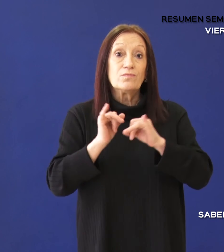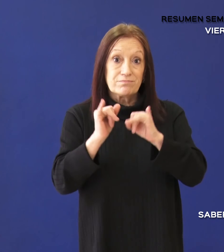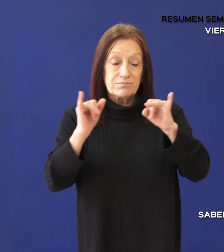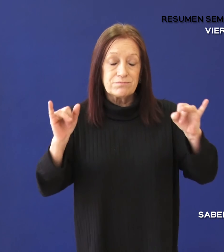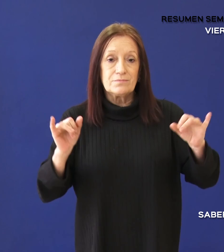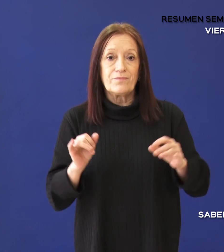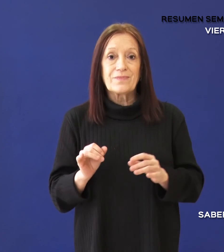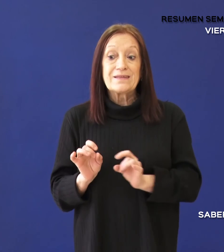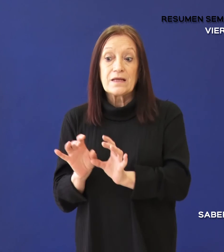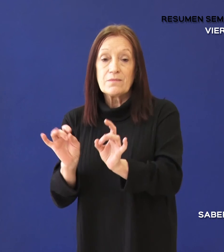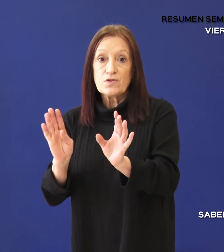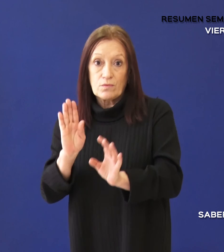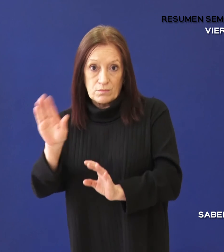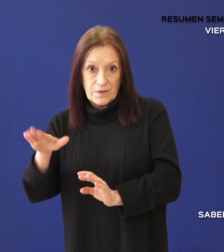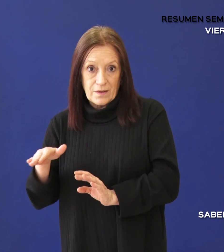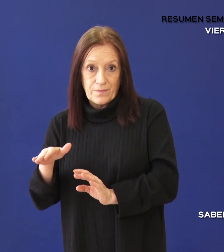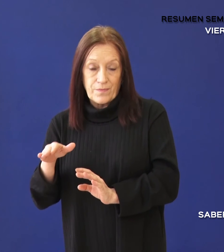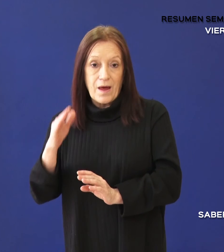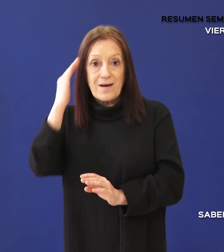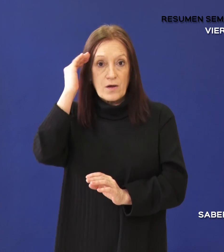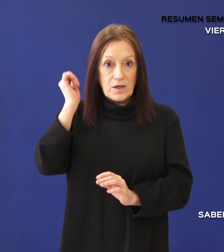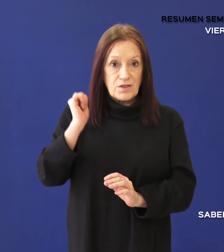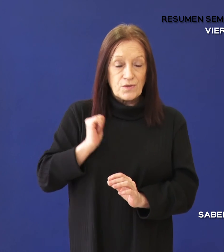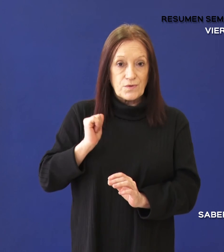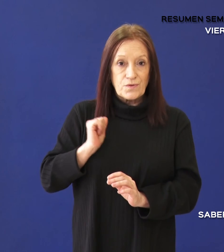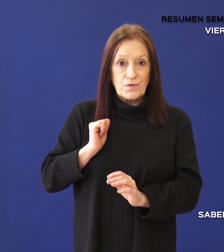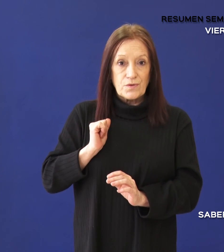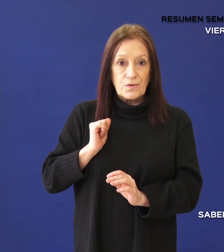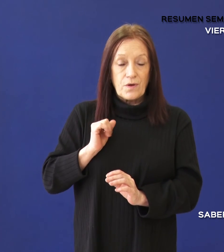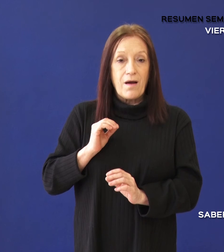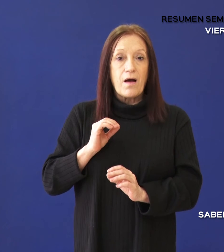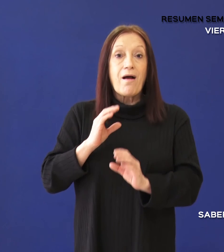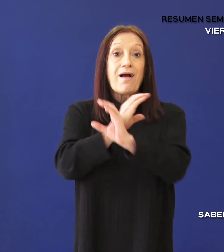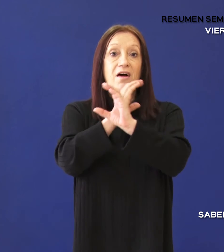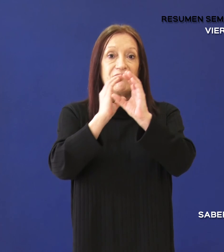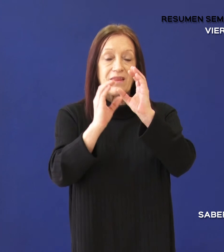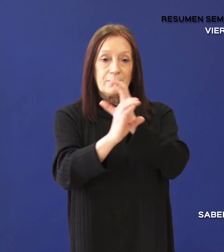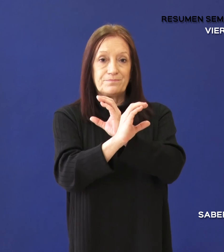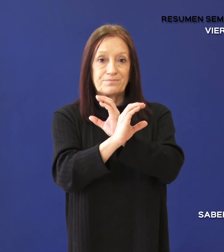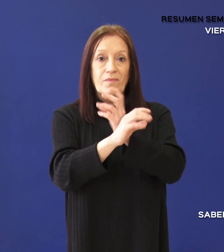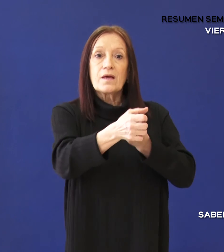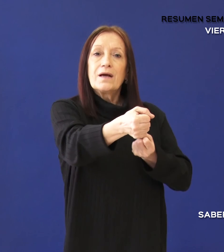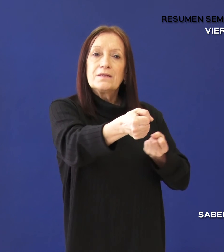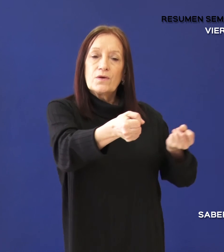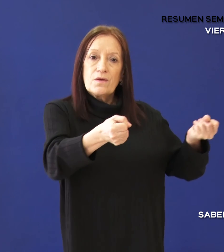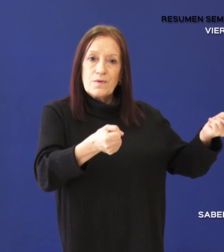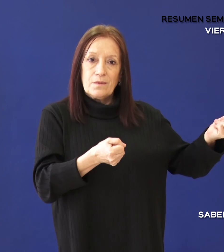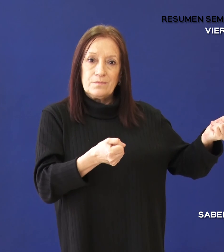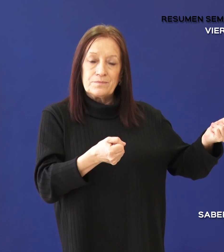Transmisión comunitaria, Río Gallegos. El Calafate. Caleta Olivia, Río